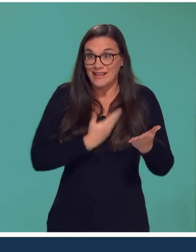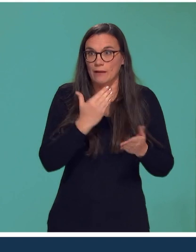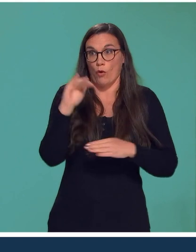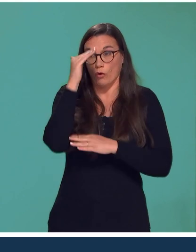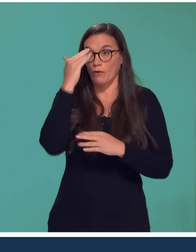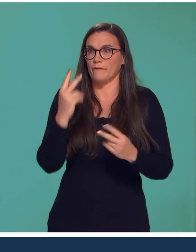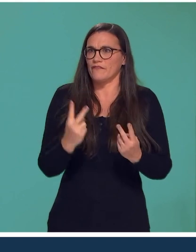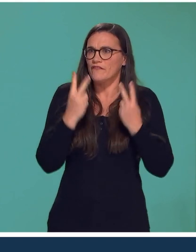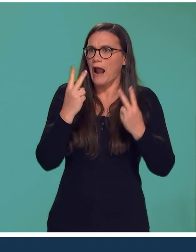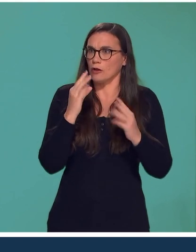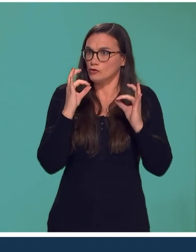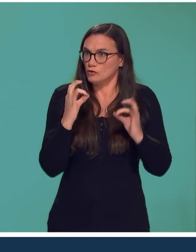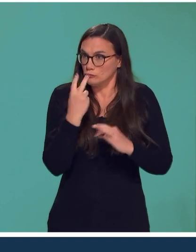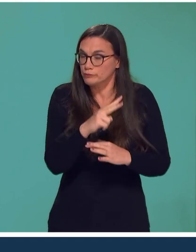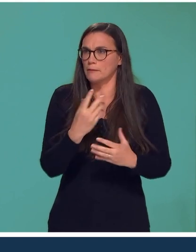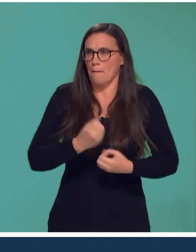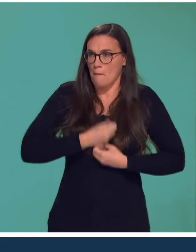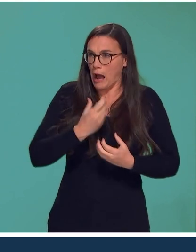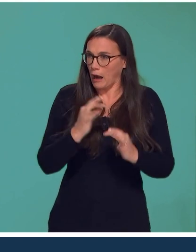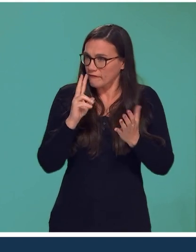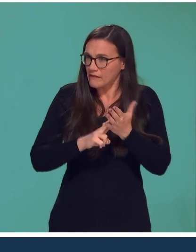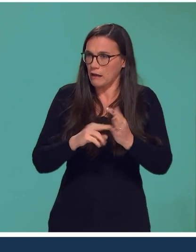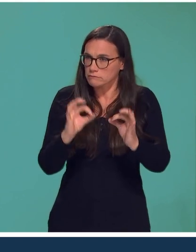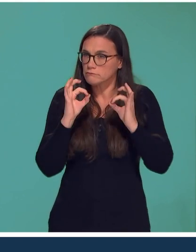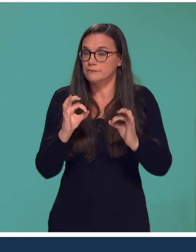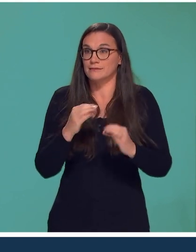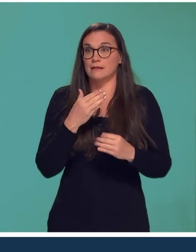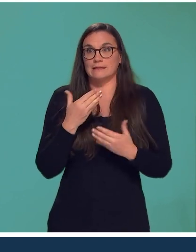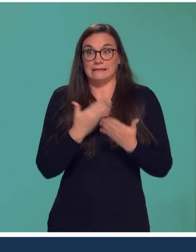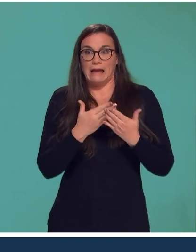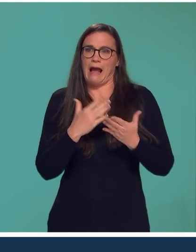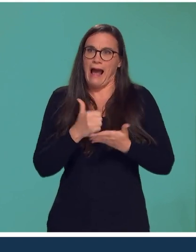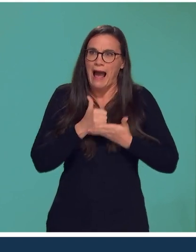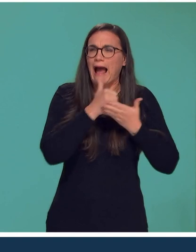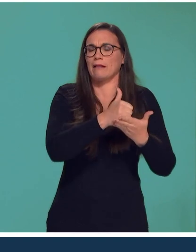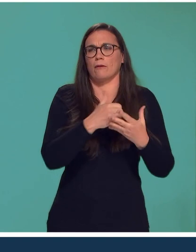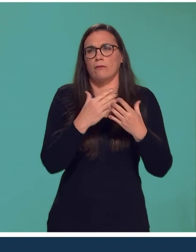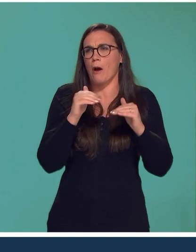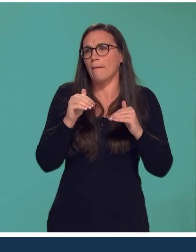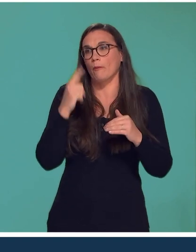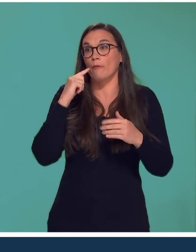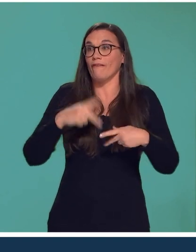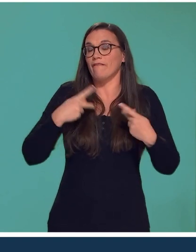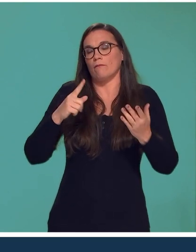etc. N'empêche qu'être reconnu comme victime à sa juste valeur, à sa juste mesure,